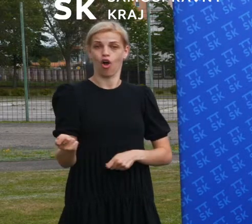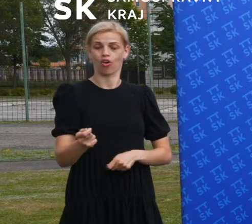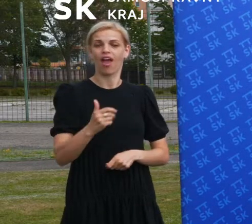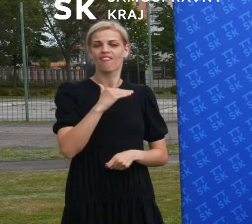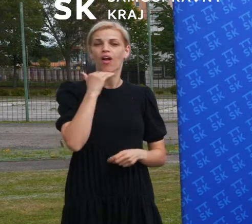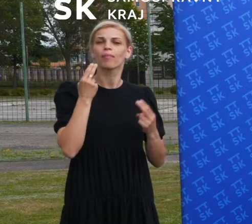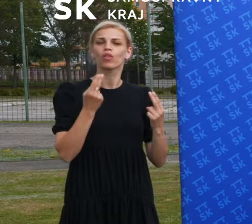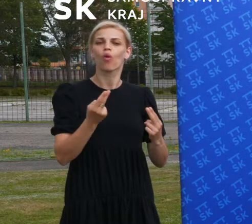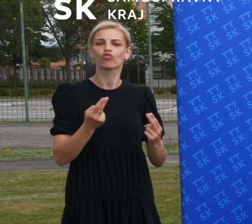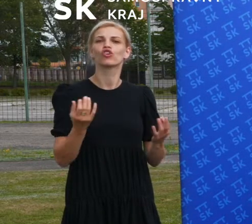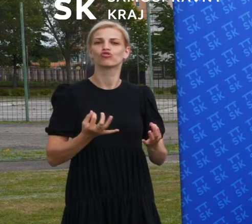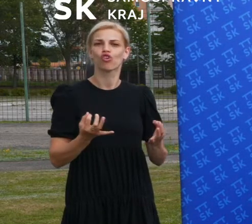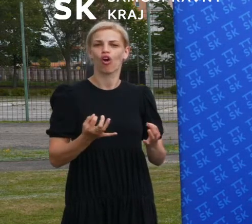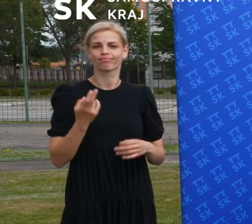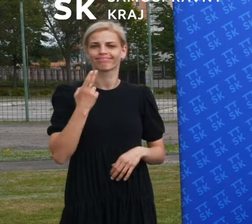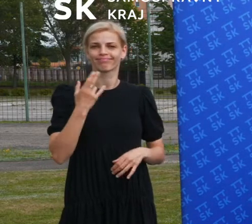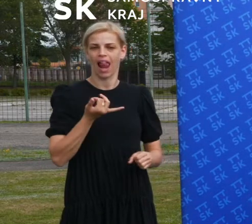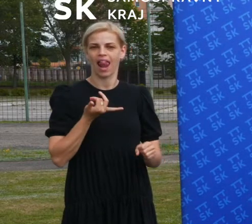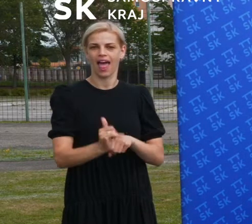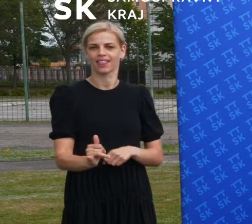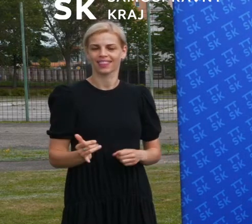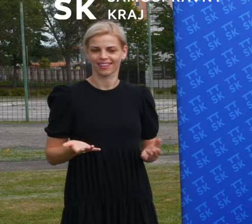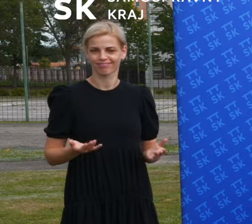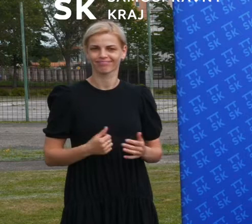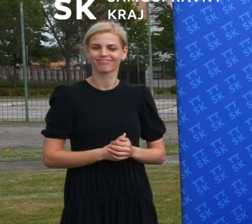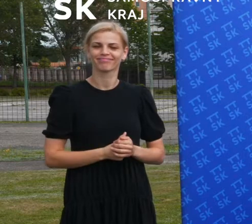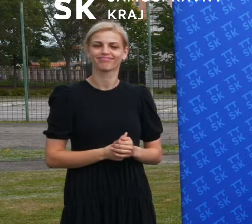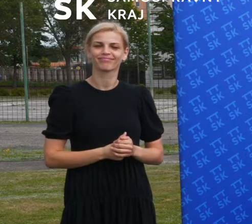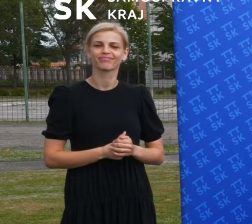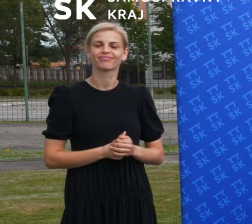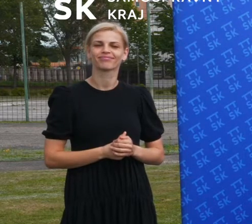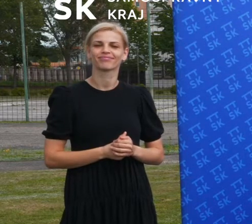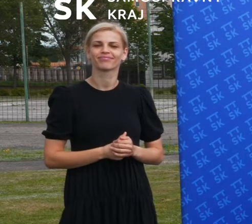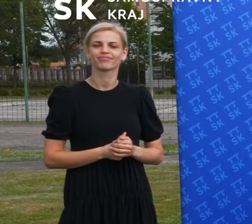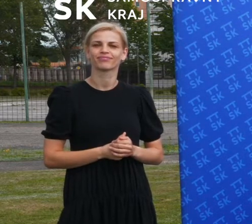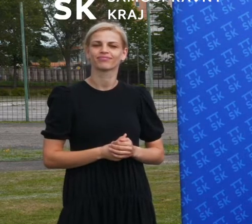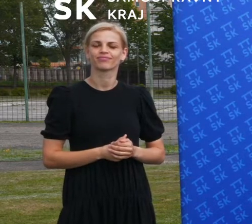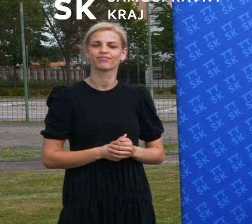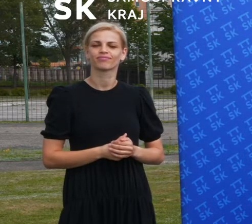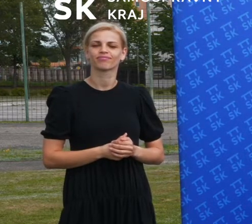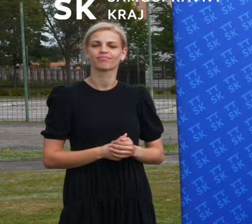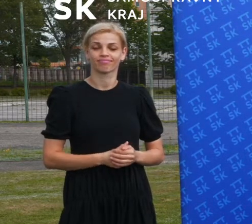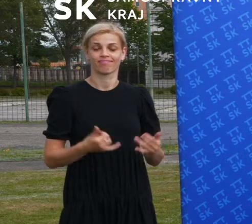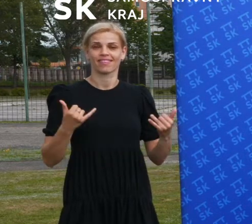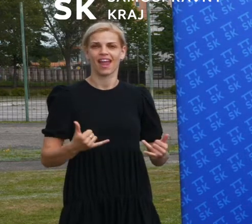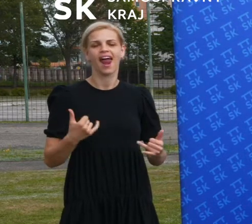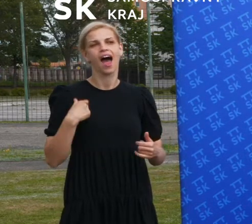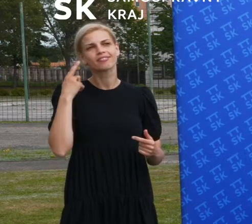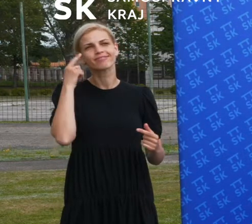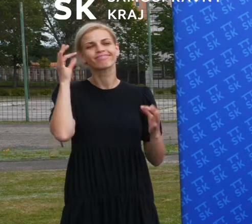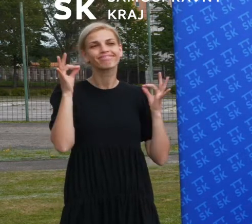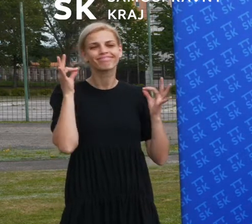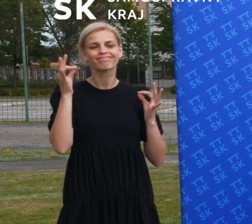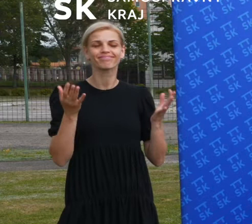ľudovo sa to volá chladnička alebo teda infraštruktúra, ktorá poskytuje ladovú plochu. Nateraz sme sa zamýšľali